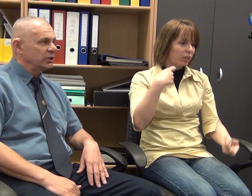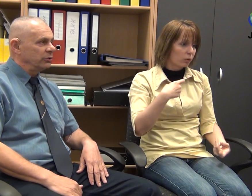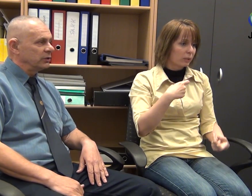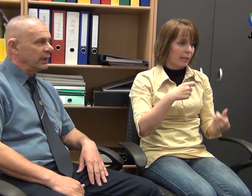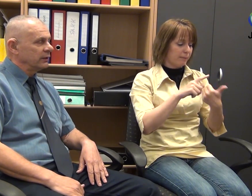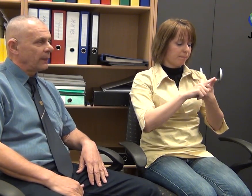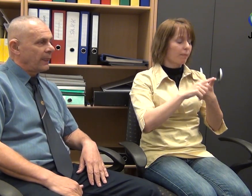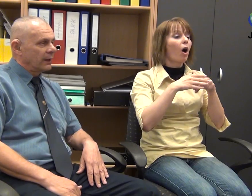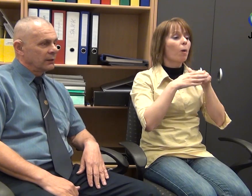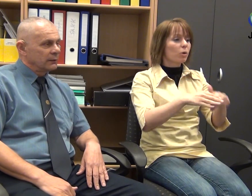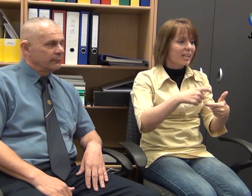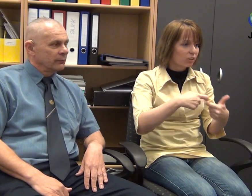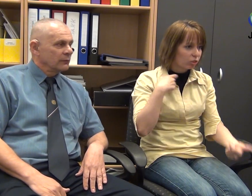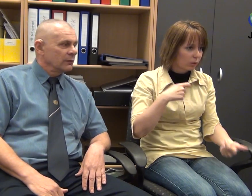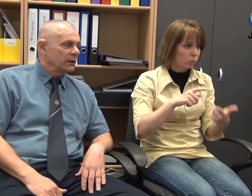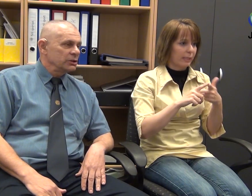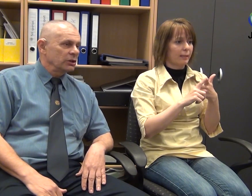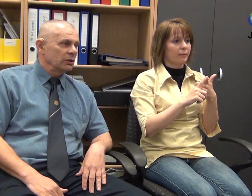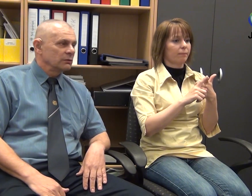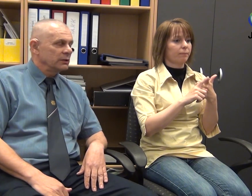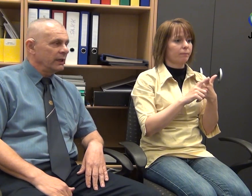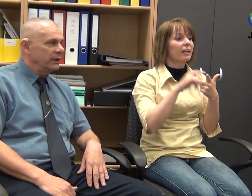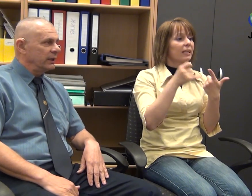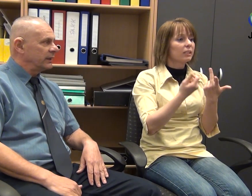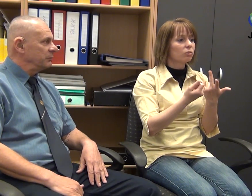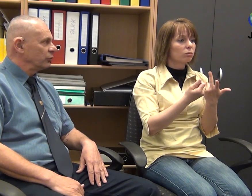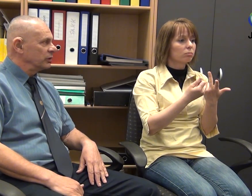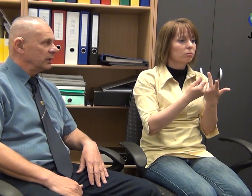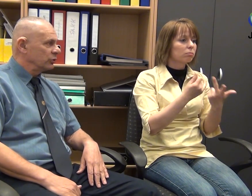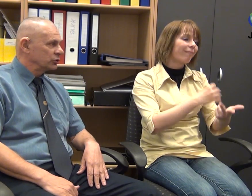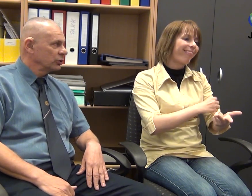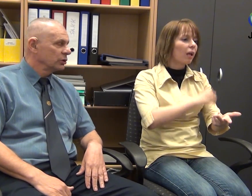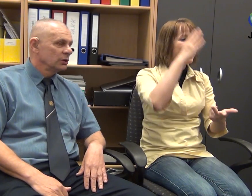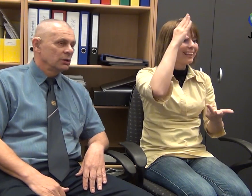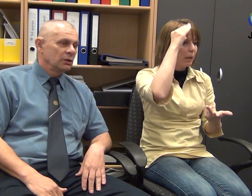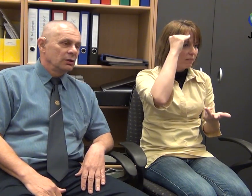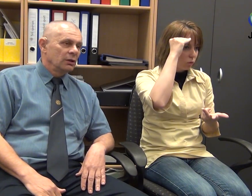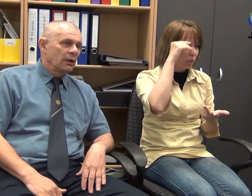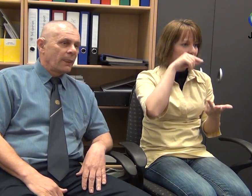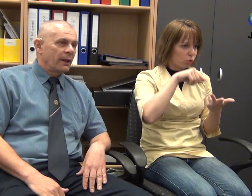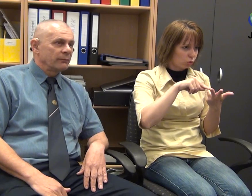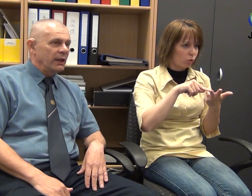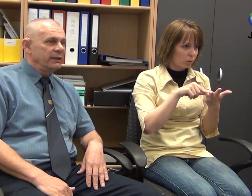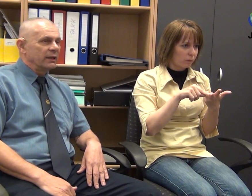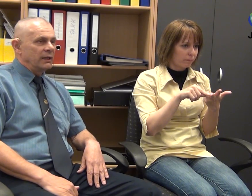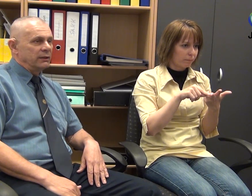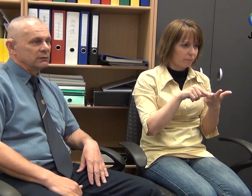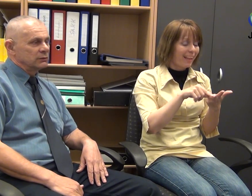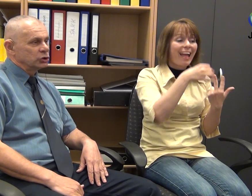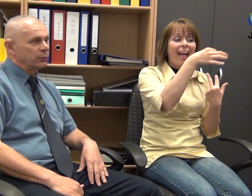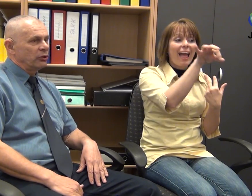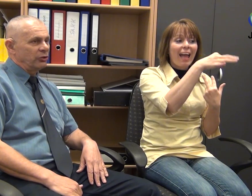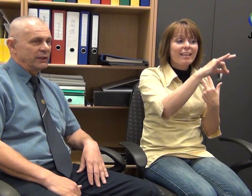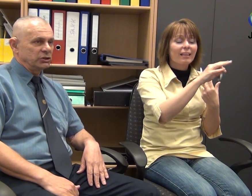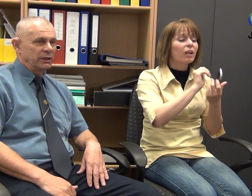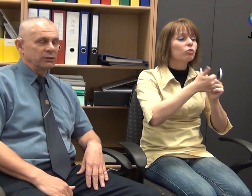mozgássirültek, és a gyengi néltemi fogyatékosok egyetlen